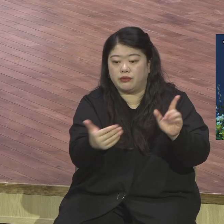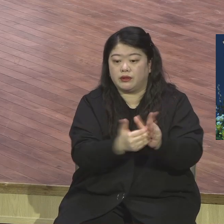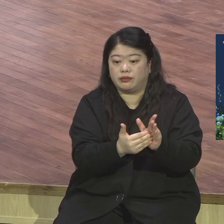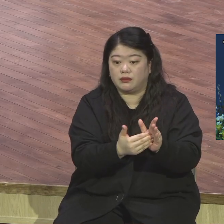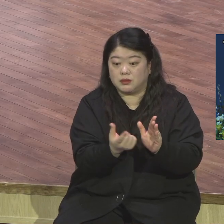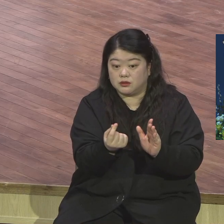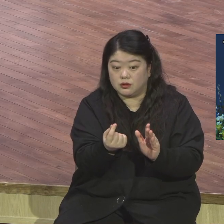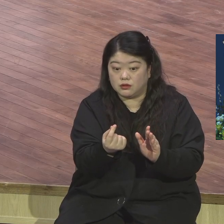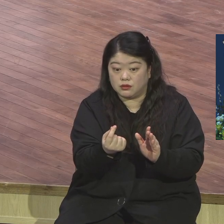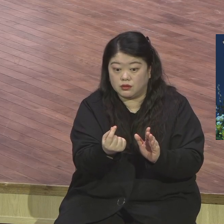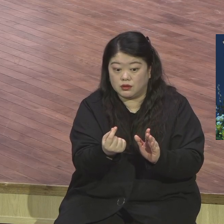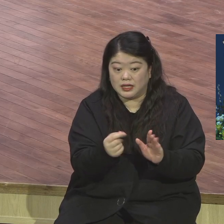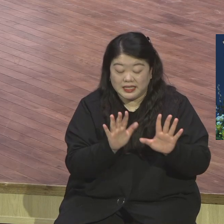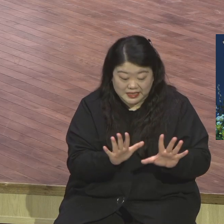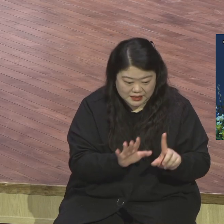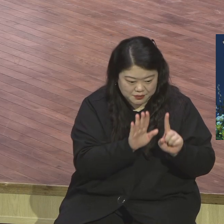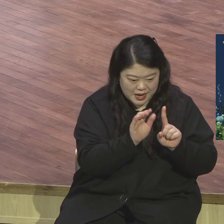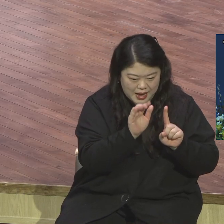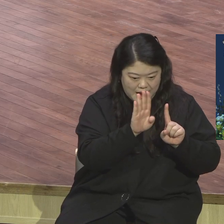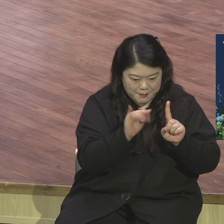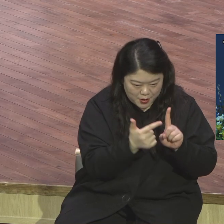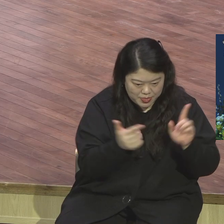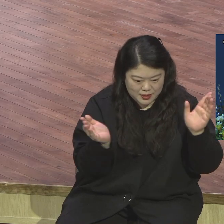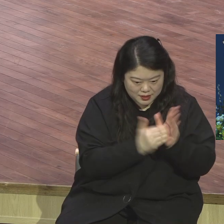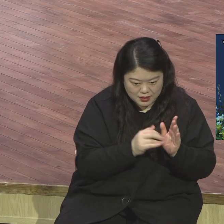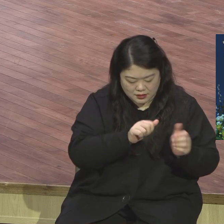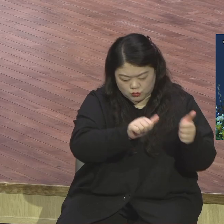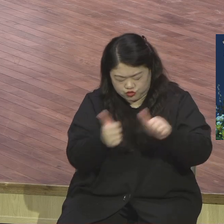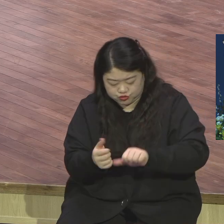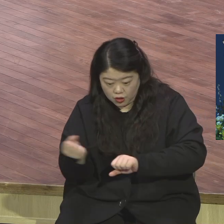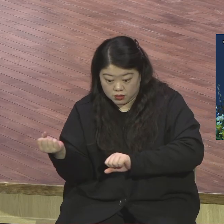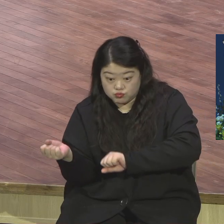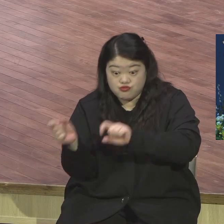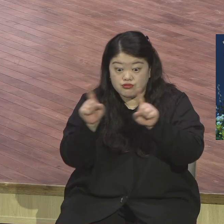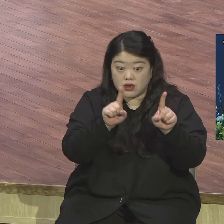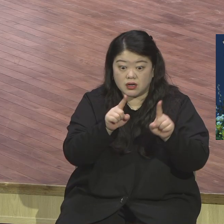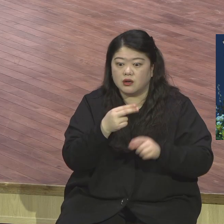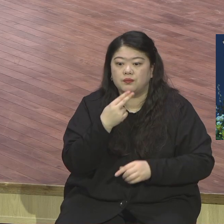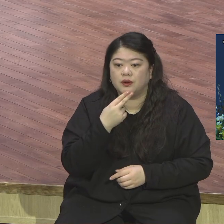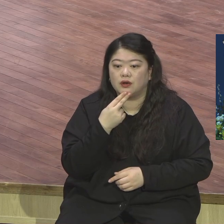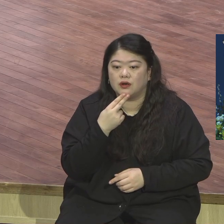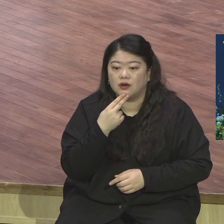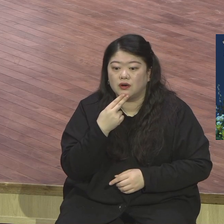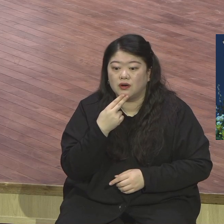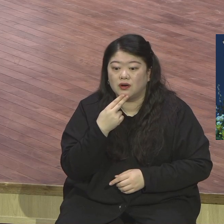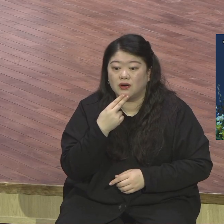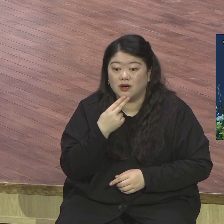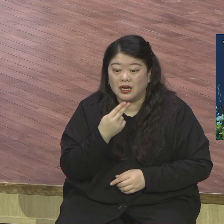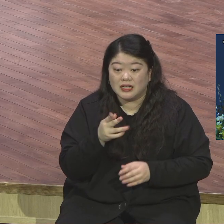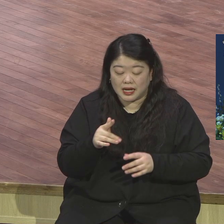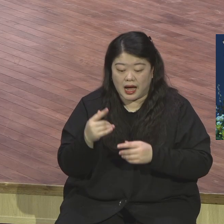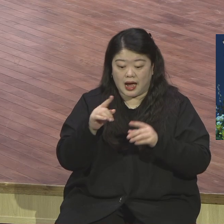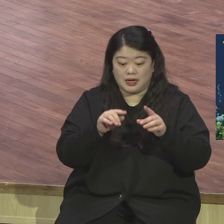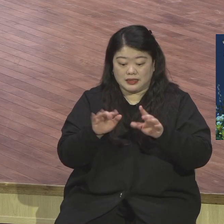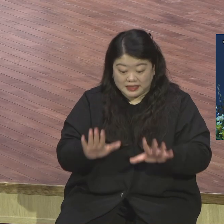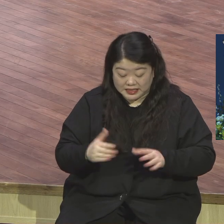제대로 산다면 그것으로 충분한 삶 가장 가치있는 삶이 된다는 것입니다